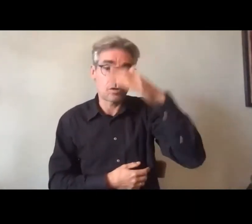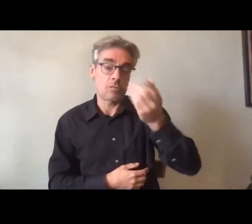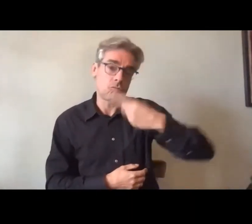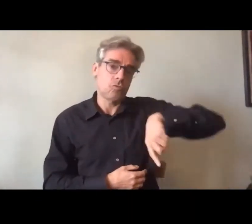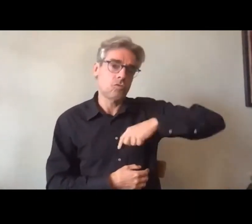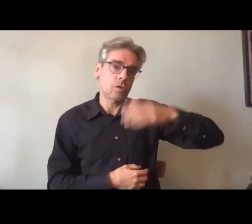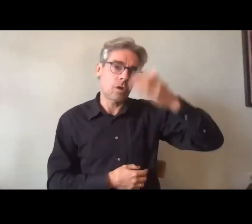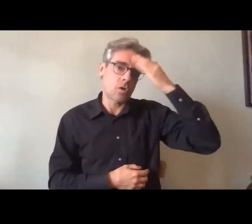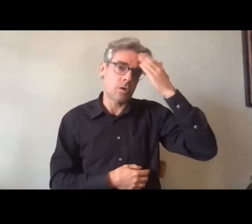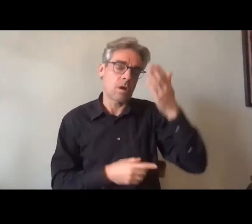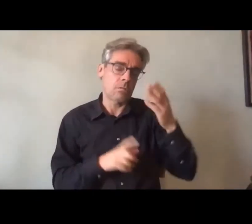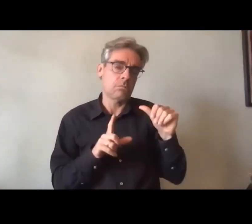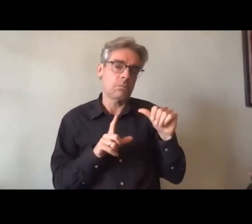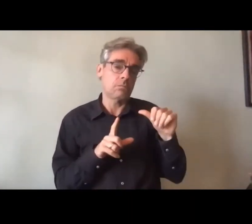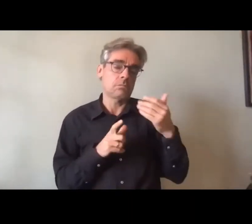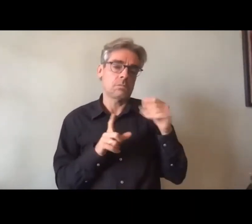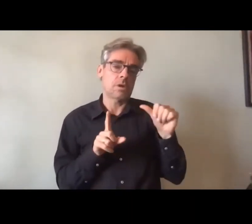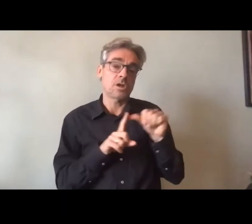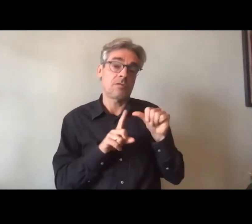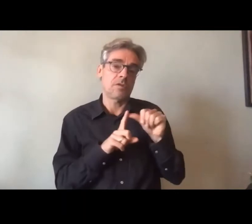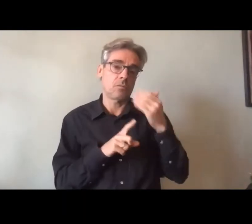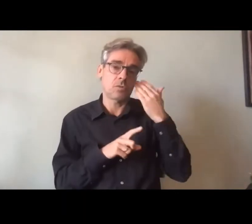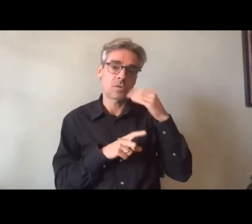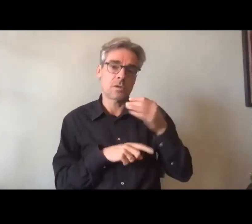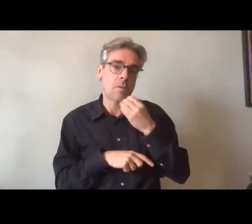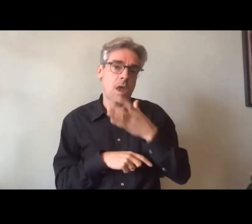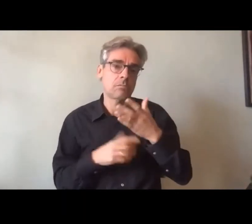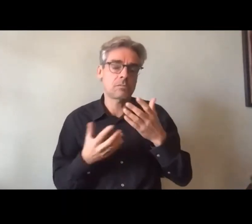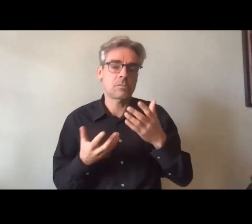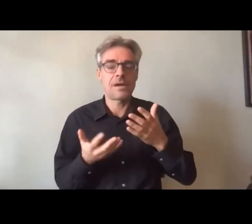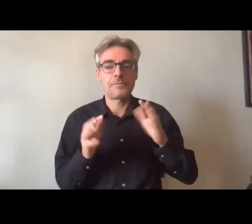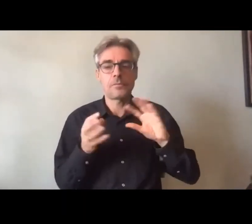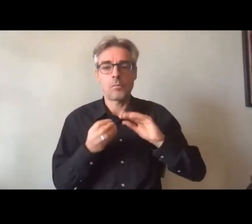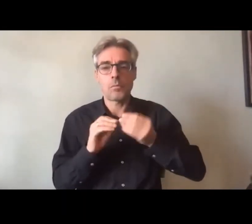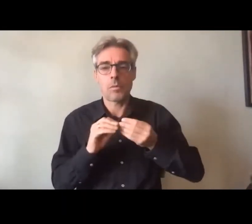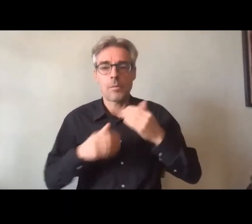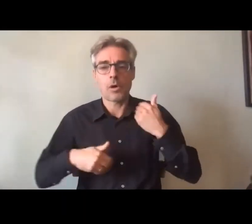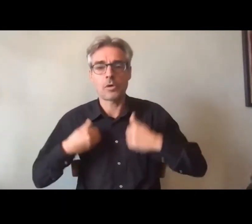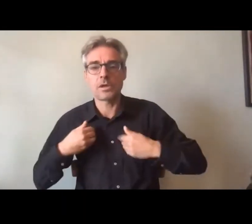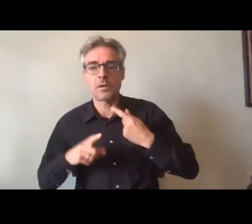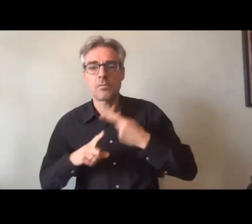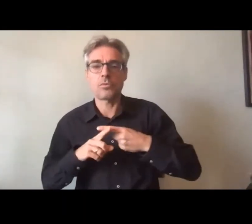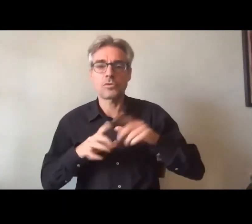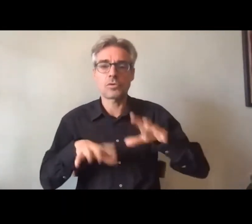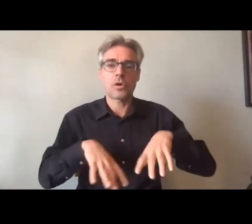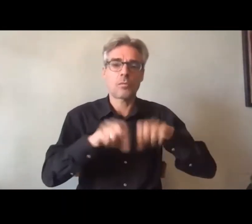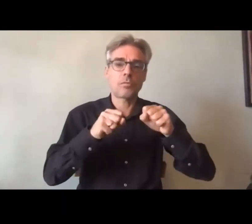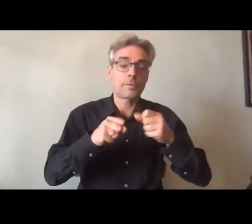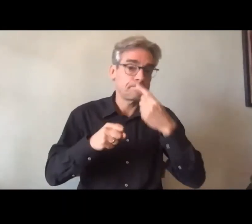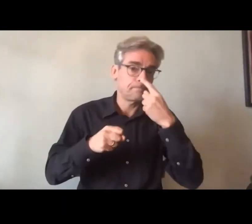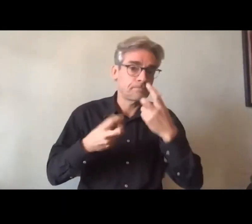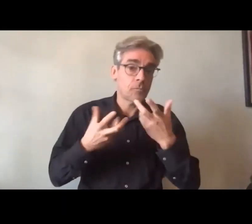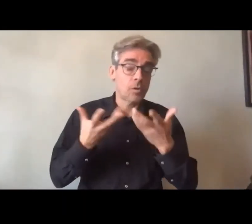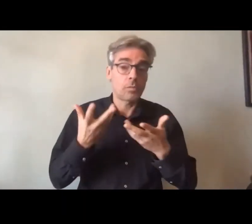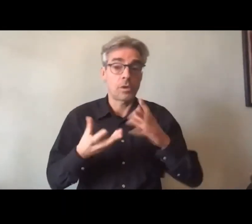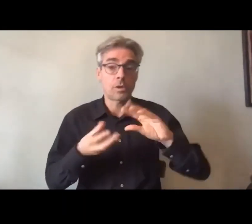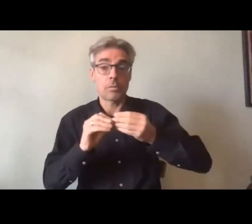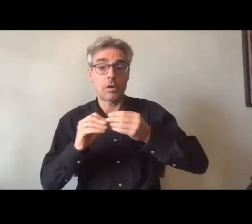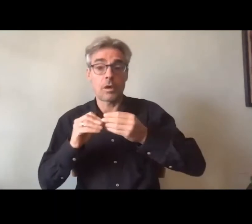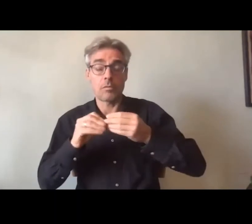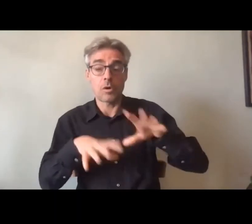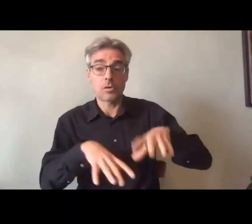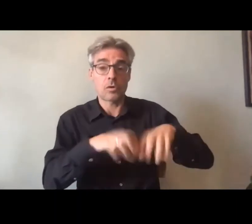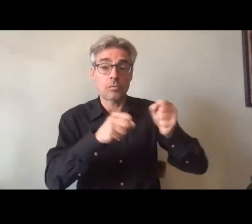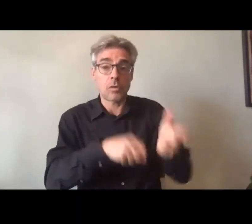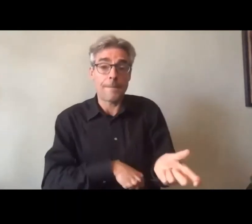ces questions de handicap et d'emploi parfois un simple changement de poste peut être à l